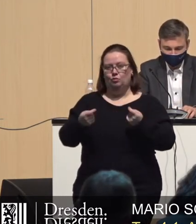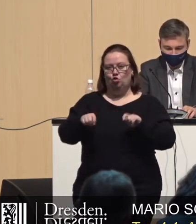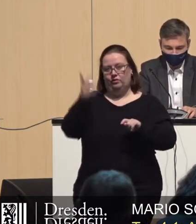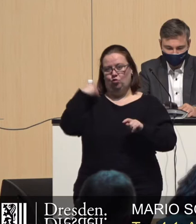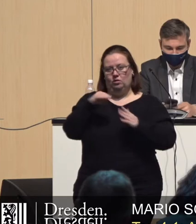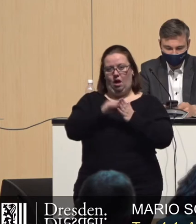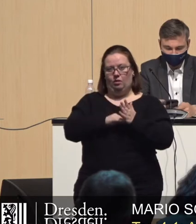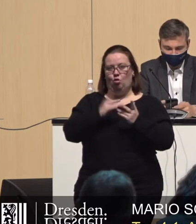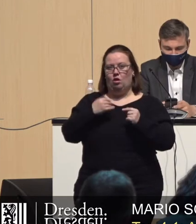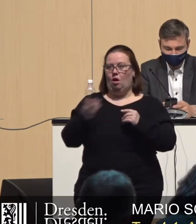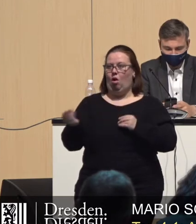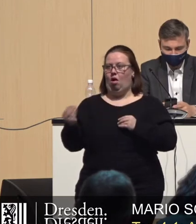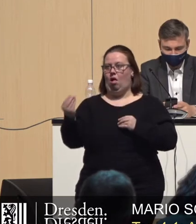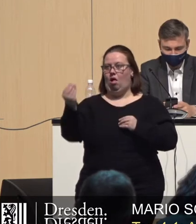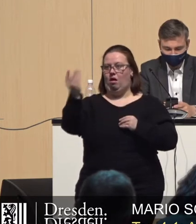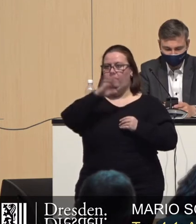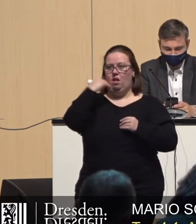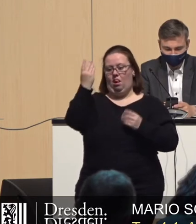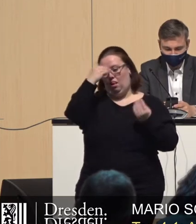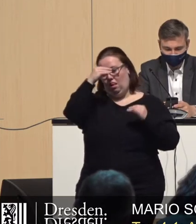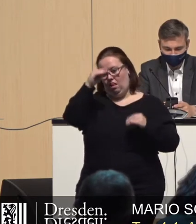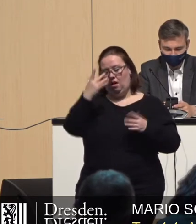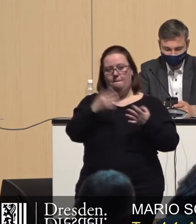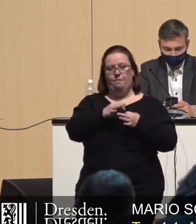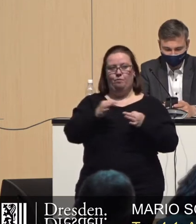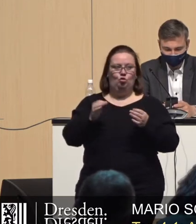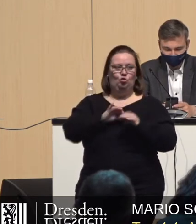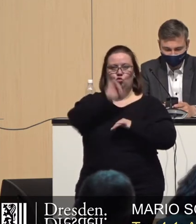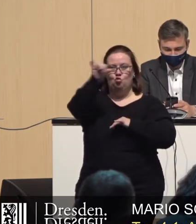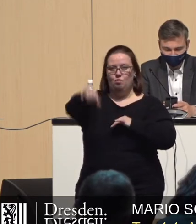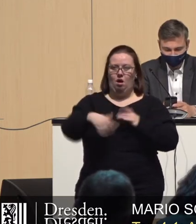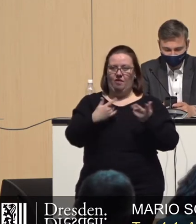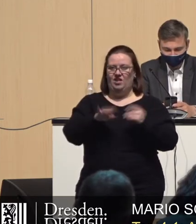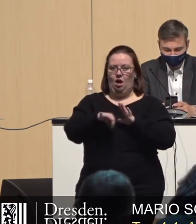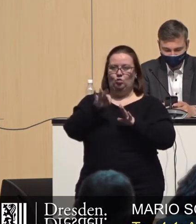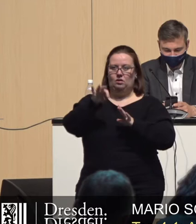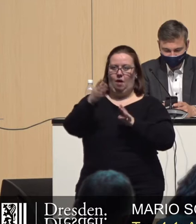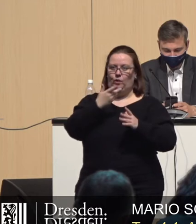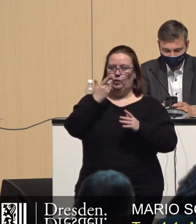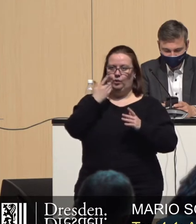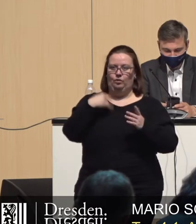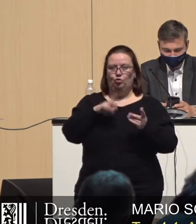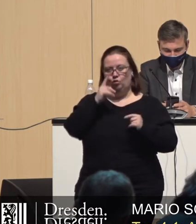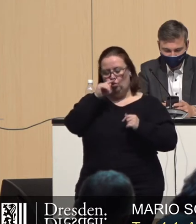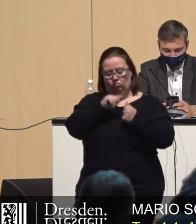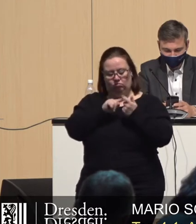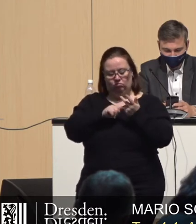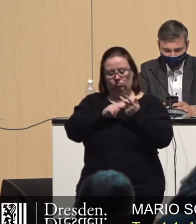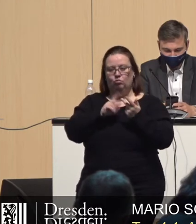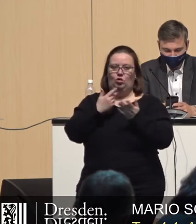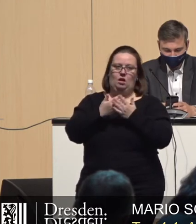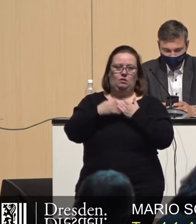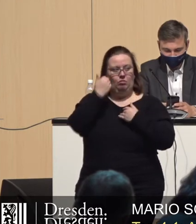wir gefasst haben, dass hier irgendwie eine maßlose Ausdehnung von Ausnahmen möglicherweise erfolgt. deswegen bitte ich